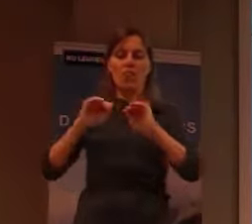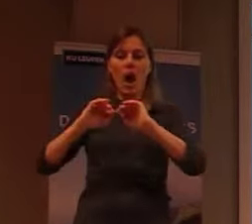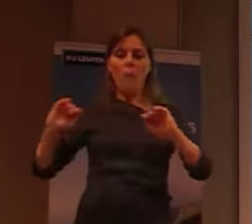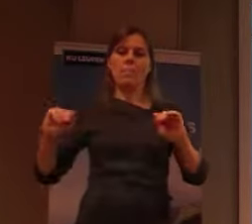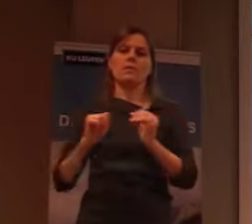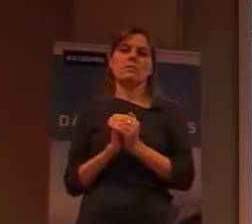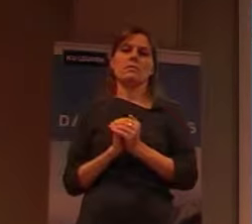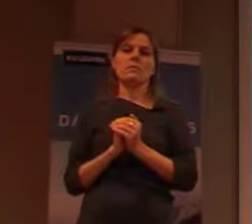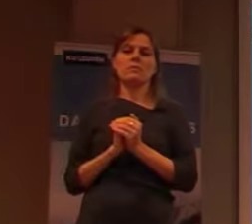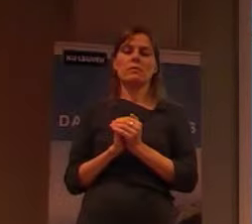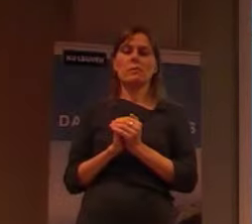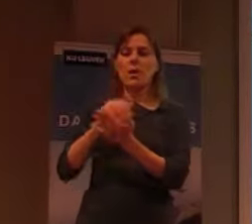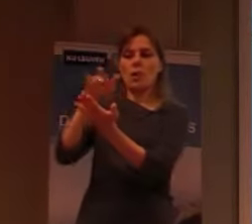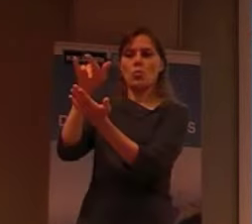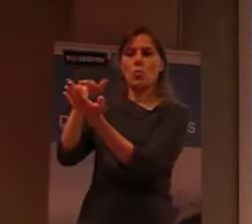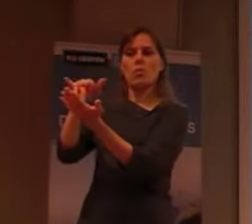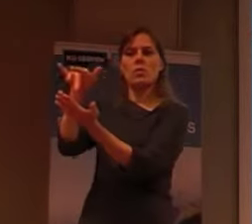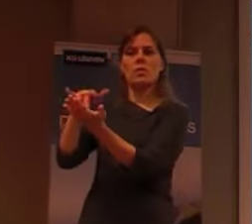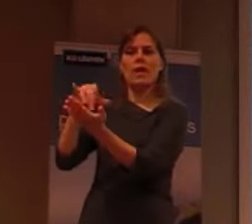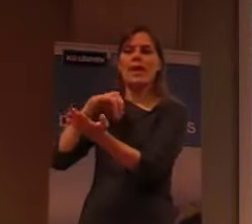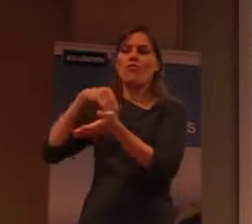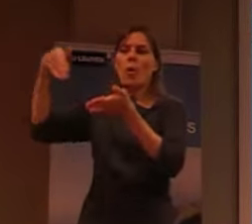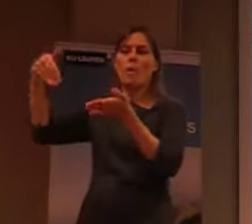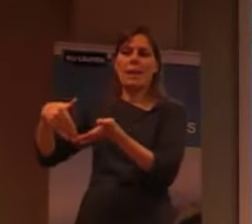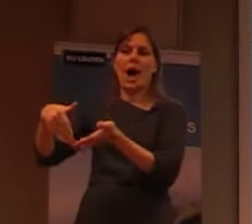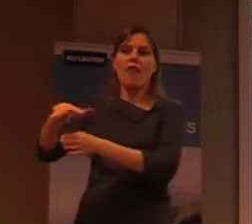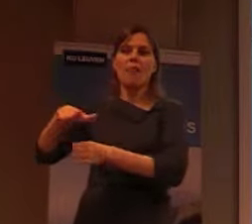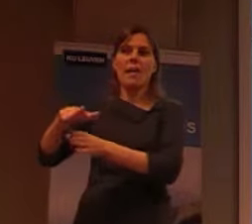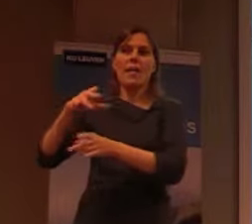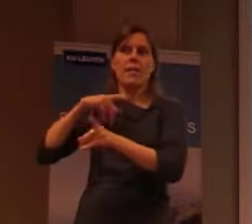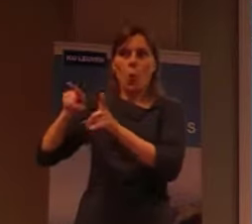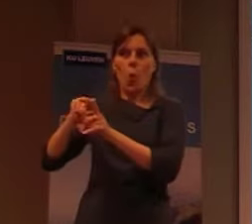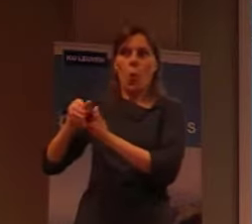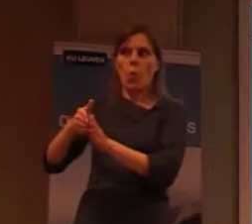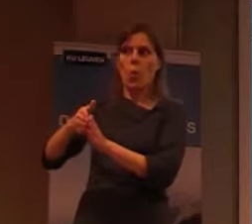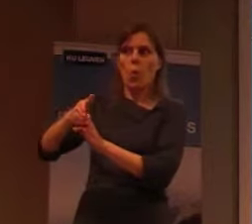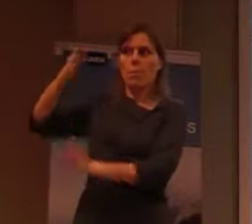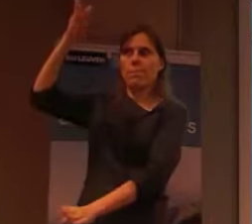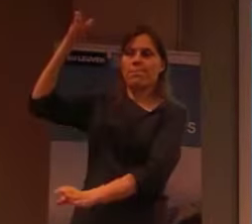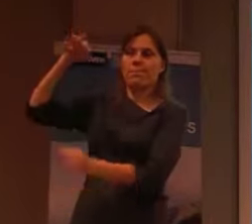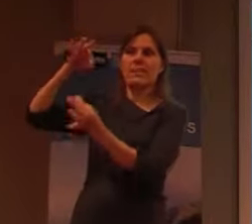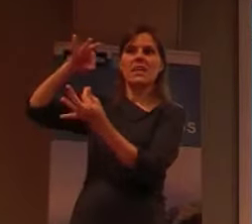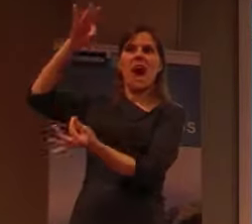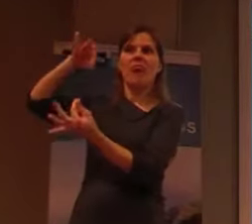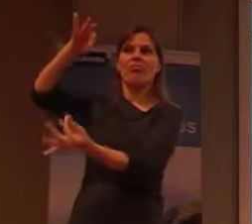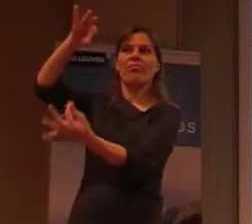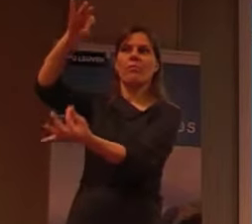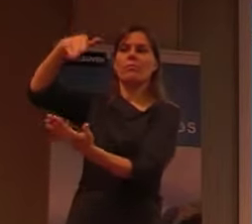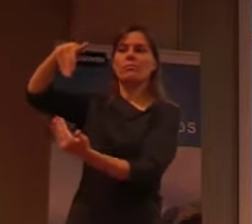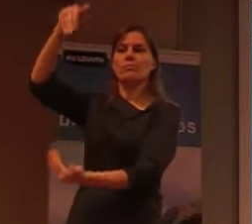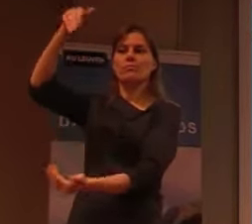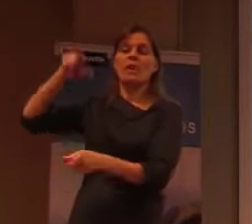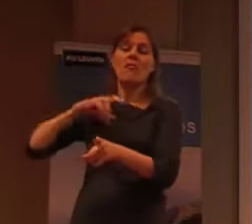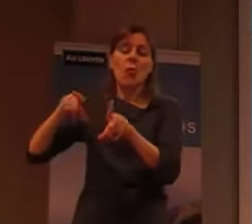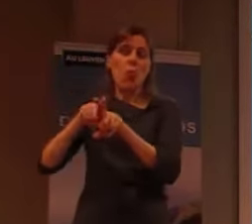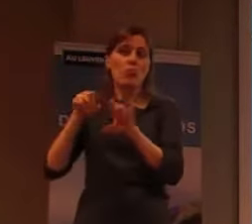eigenlijk een begraafplaats. Maar daartussen was ook een draad gespannen. Die op bepaalde momenten ook eigenlijk bewaakt werd met